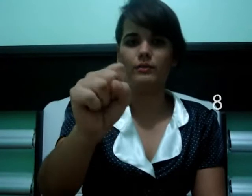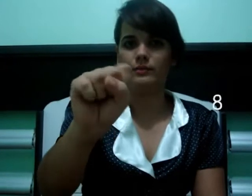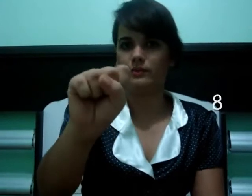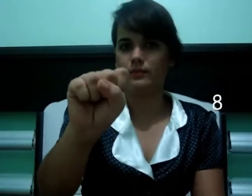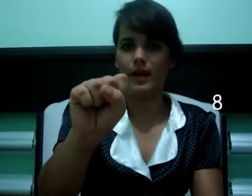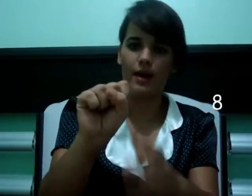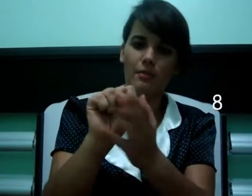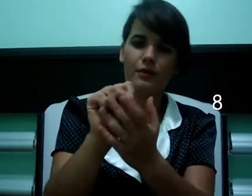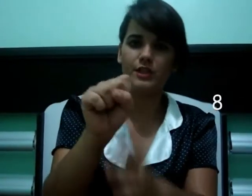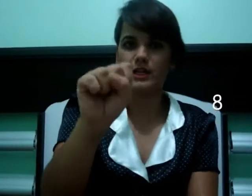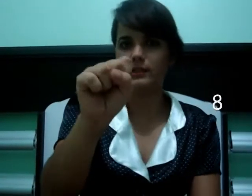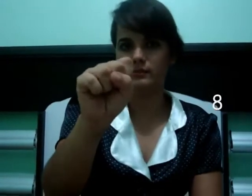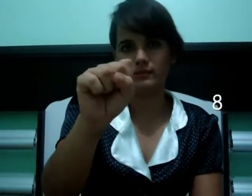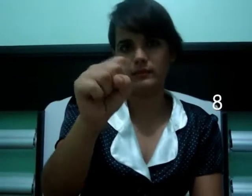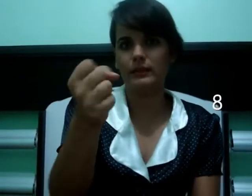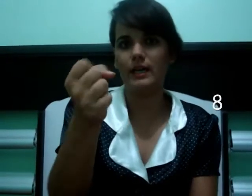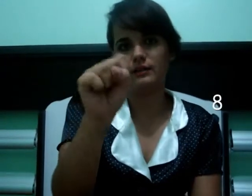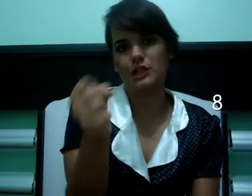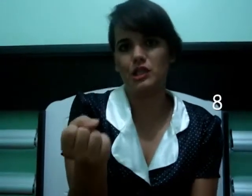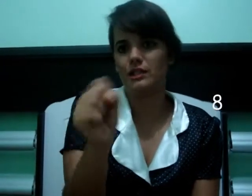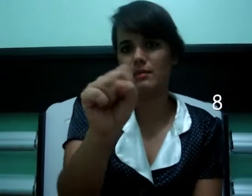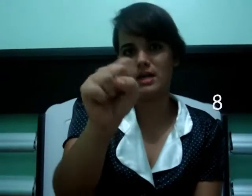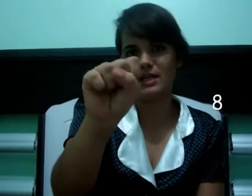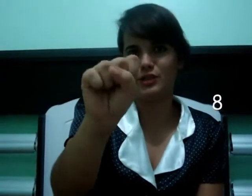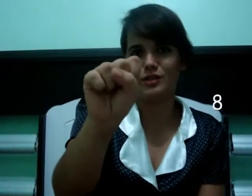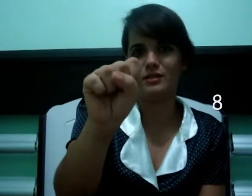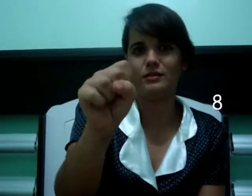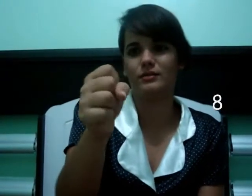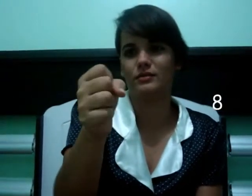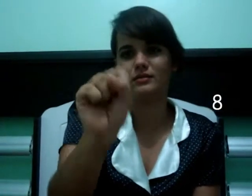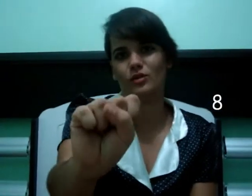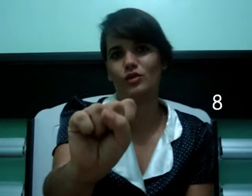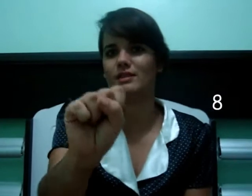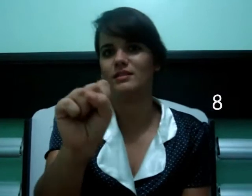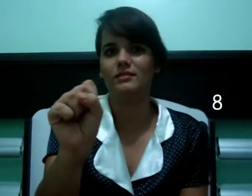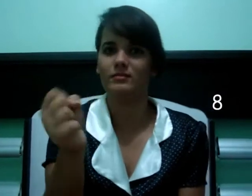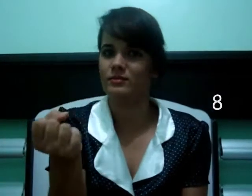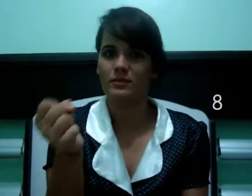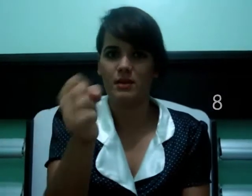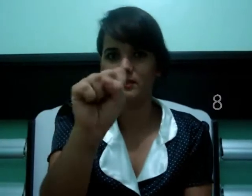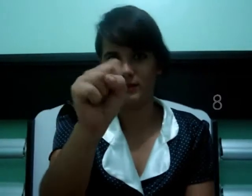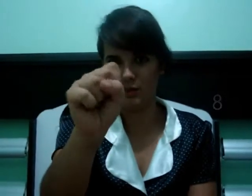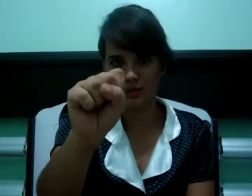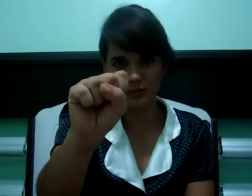é a mão fechada. Tem gente que dá a balançadinha ou só assim. Fazem o 8.